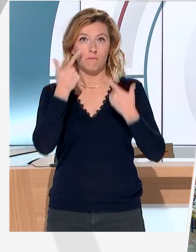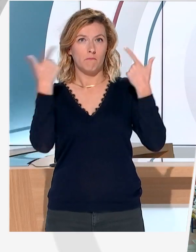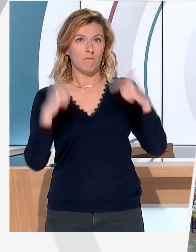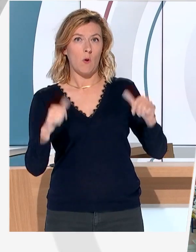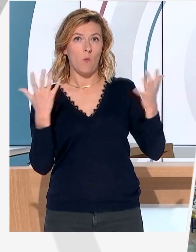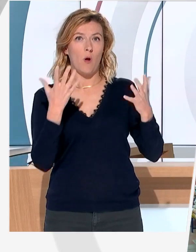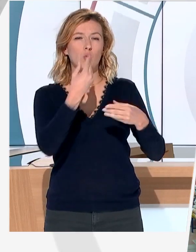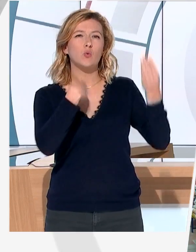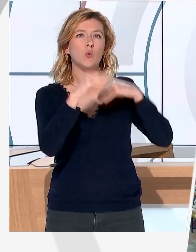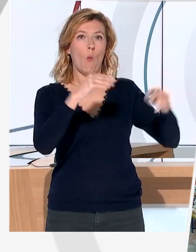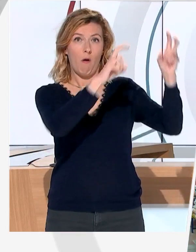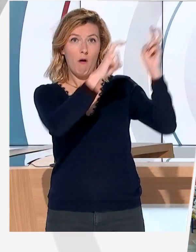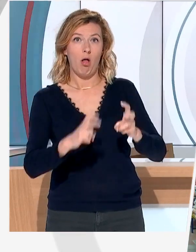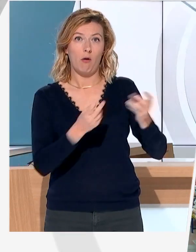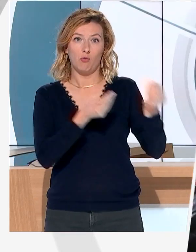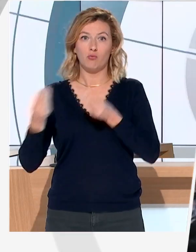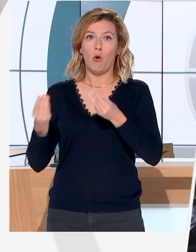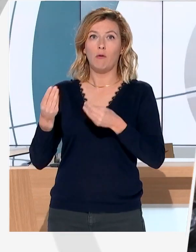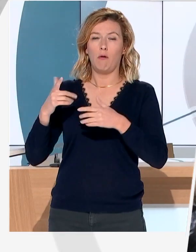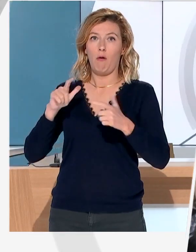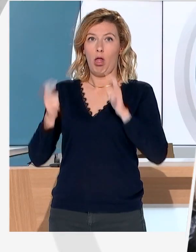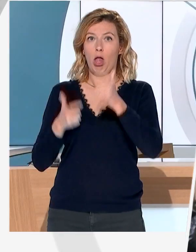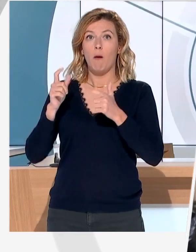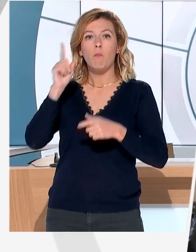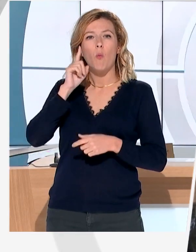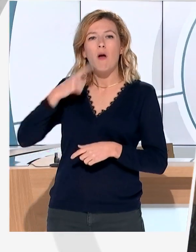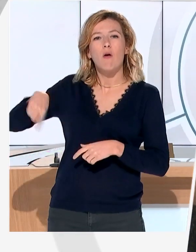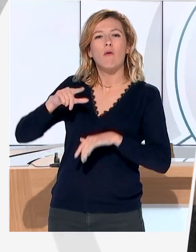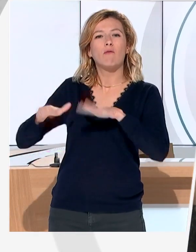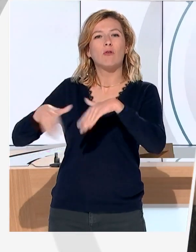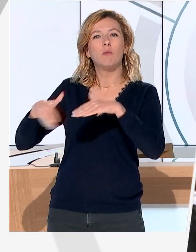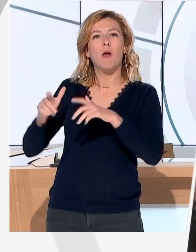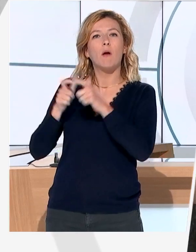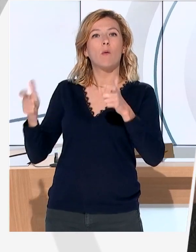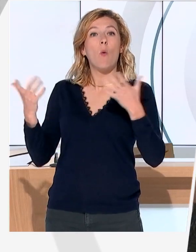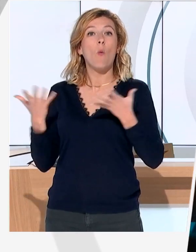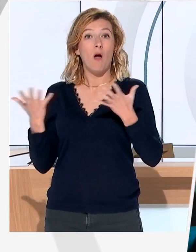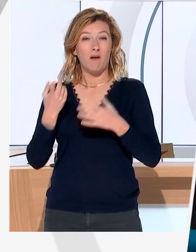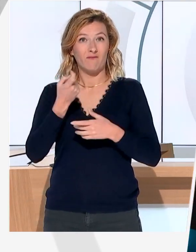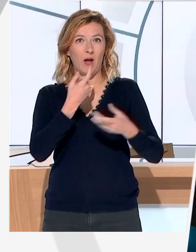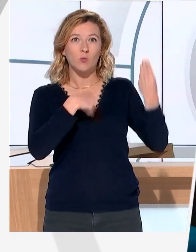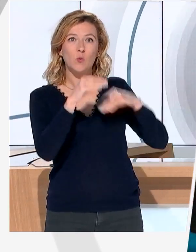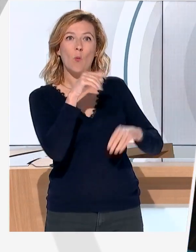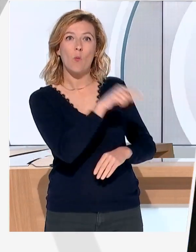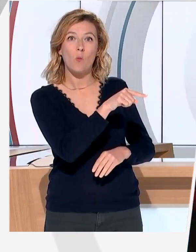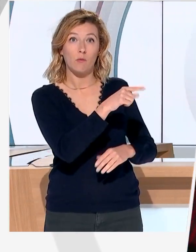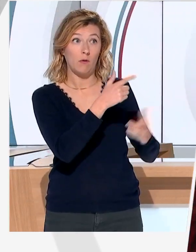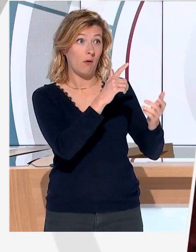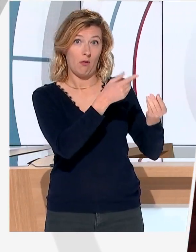et qui risque de à mal le fonctionnement des communautés. Parce que notre conception économique dont l'objet est la